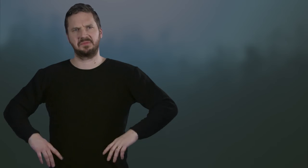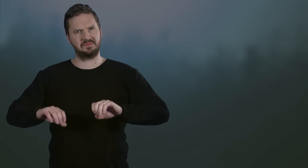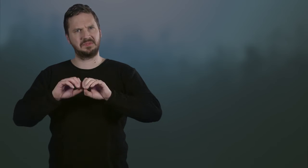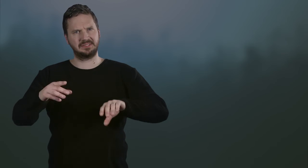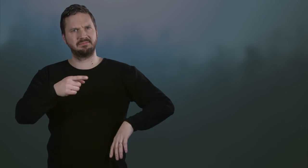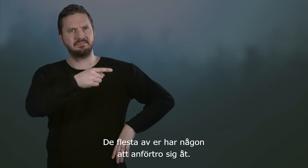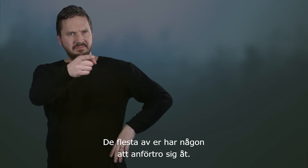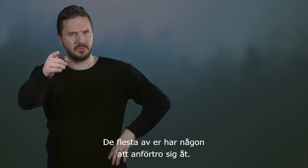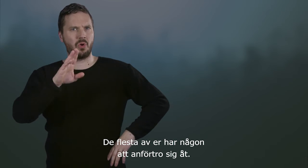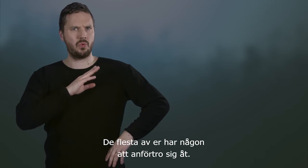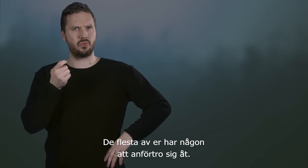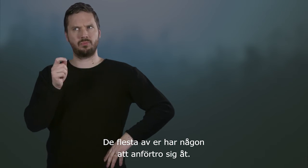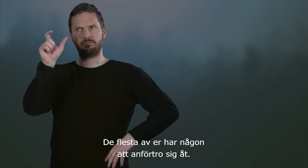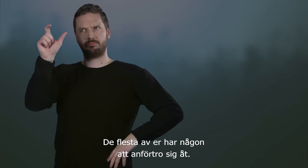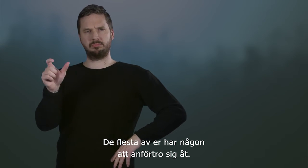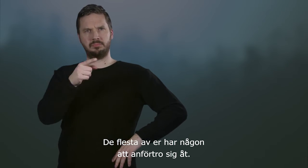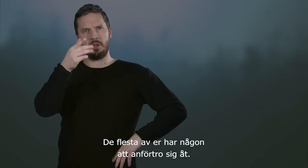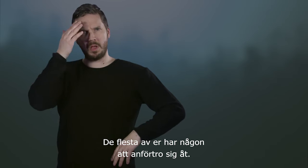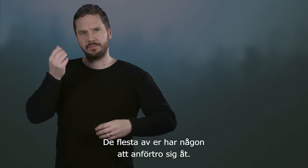De flesta av er har någon att anförtro sig åt.